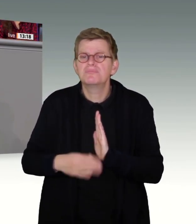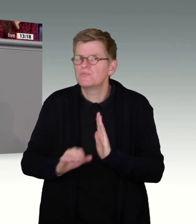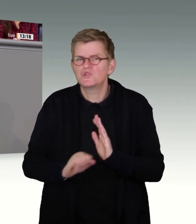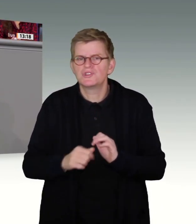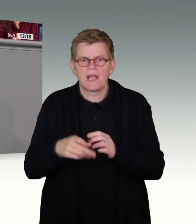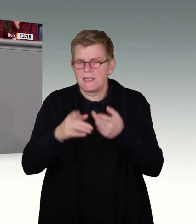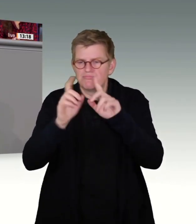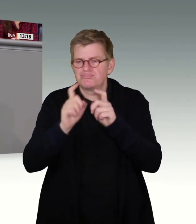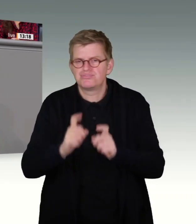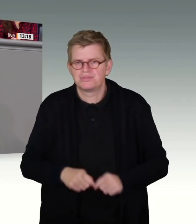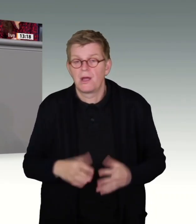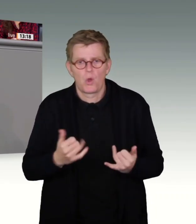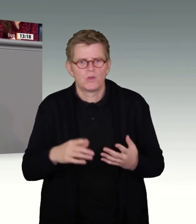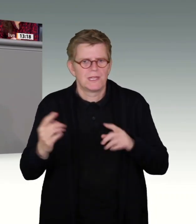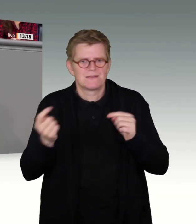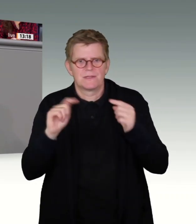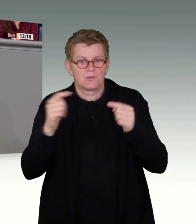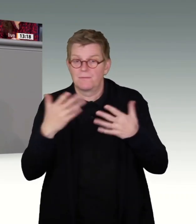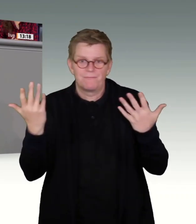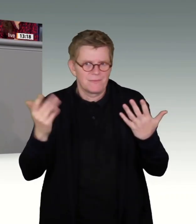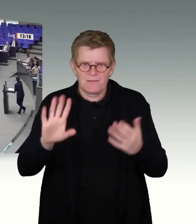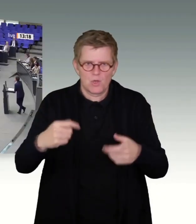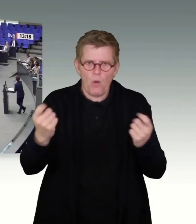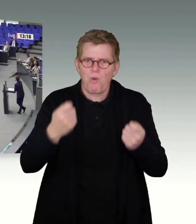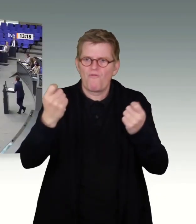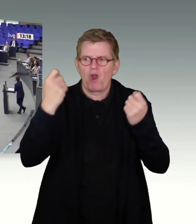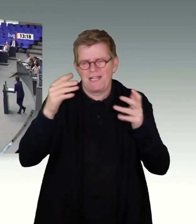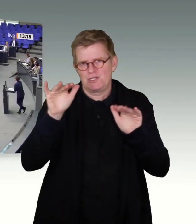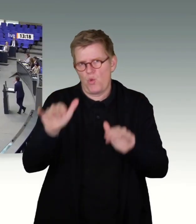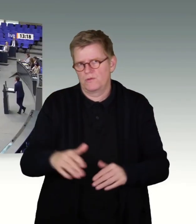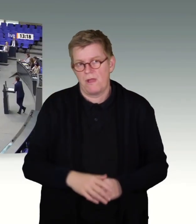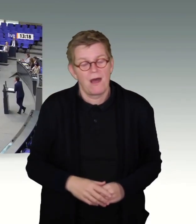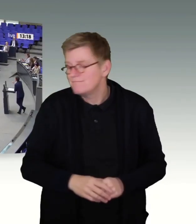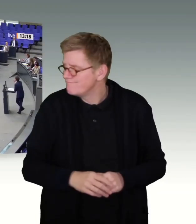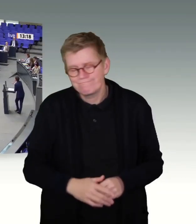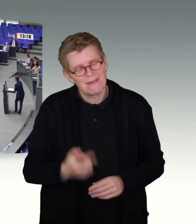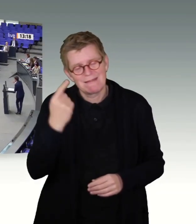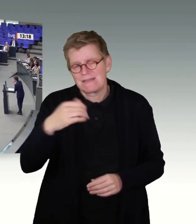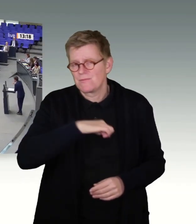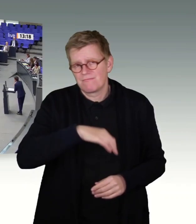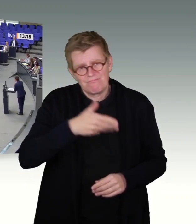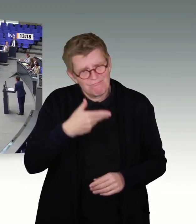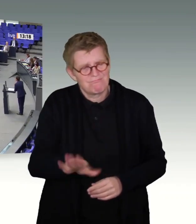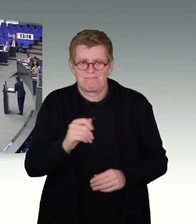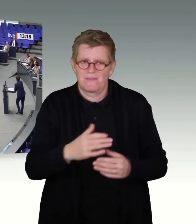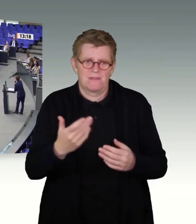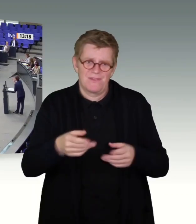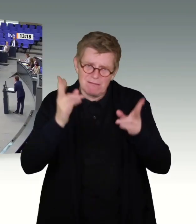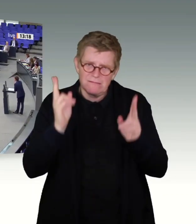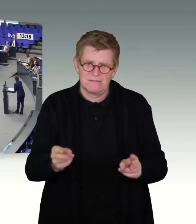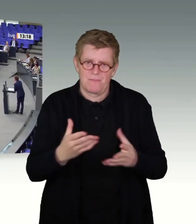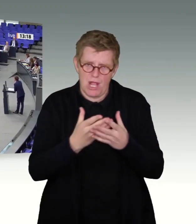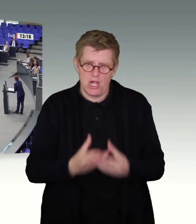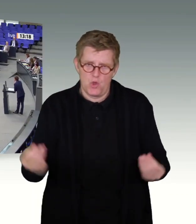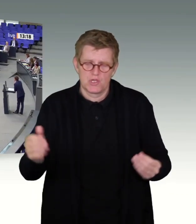diese Debatte, die jetzt hier läuft, zu provozieren. Sie haben kein Interesse an einer pragmatischen Lösung. Und